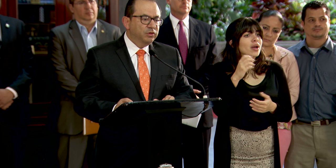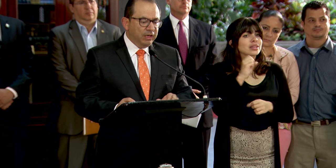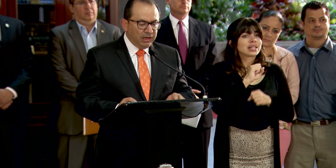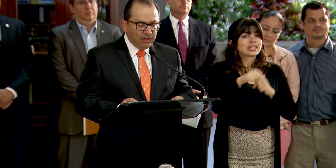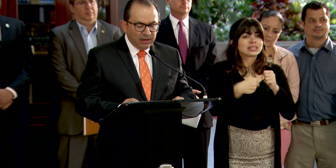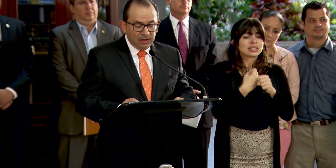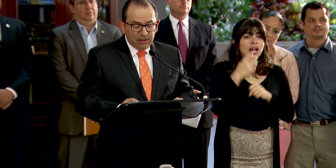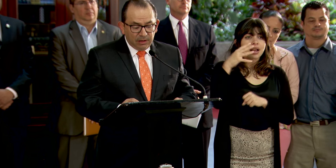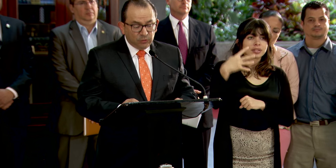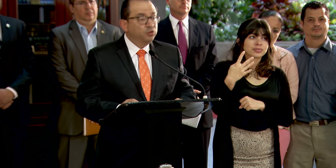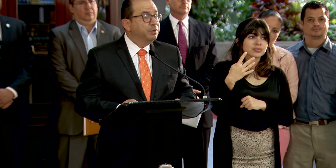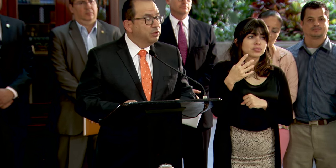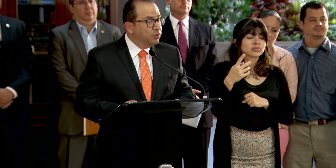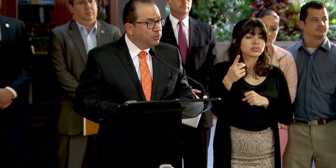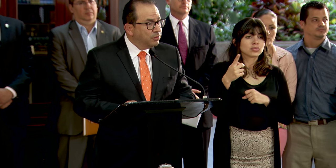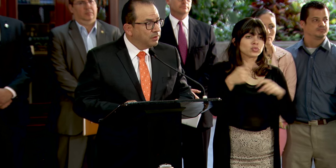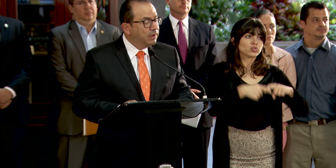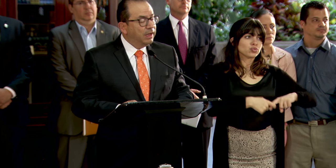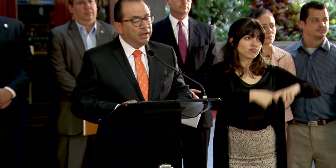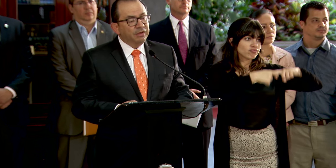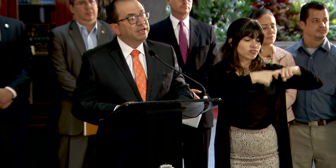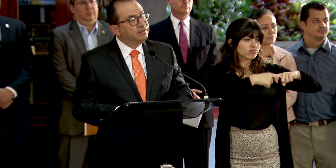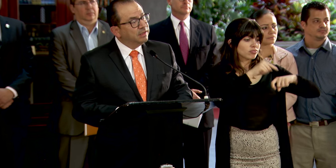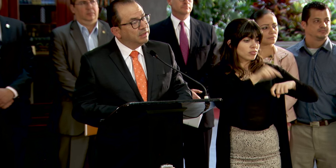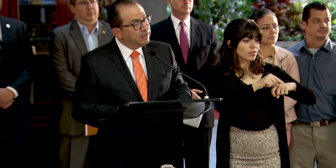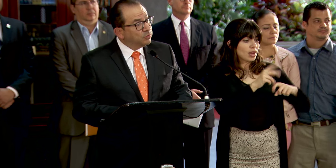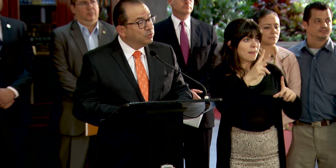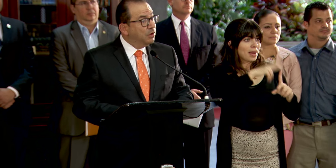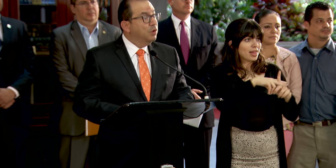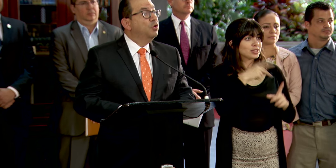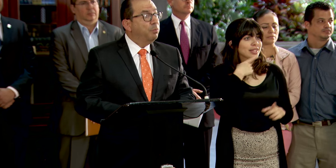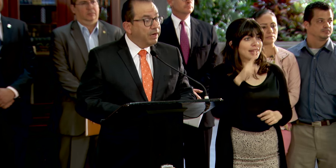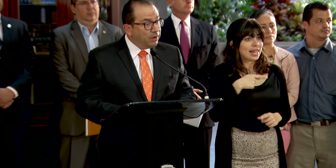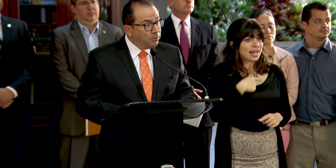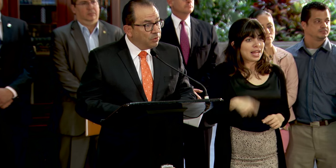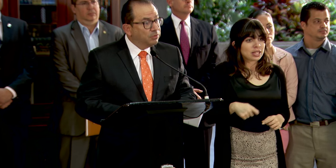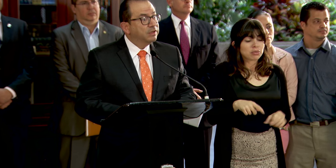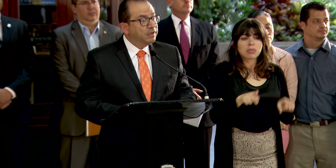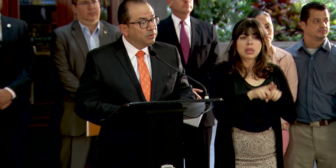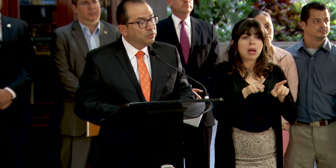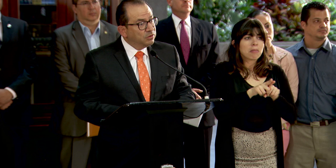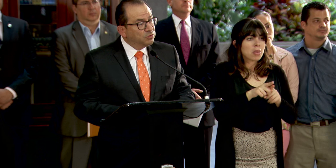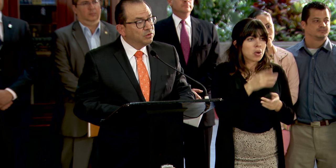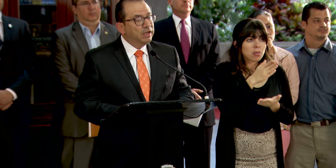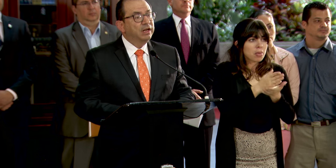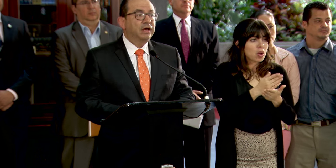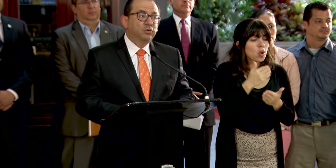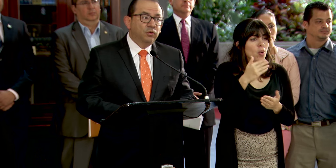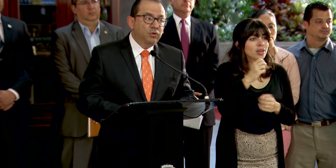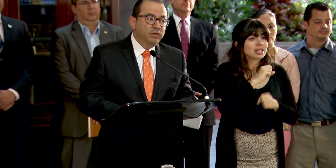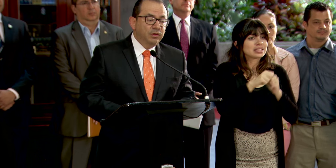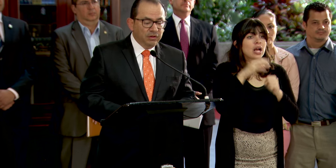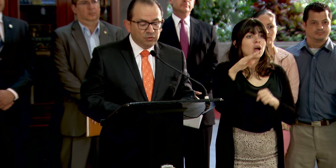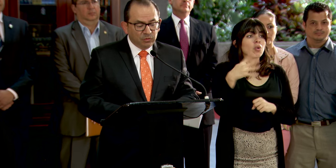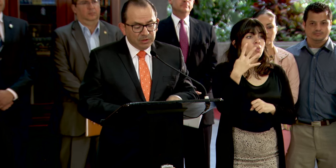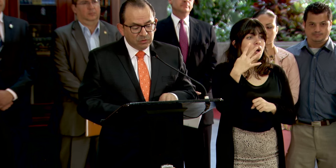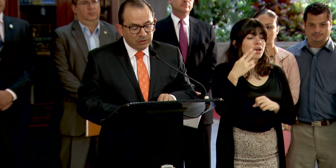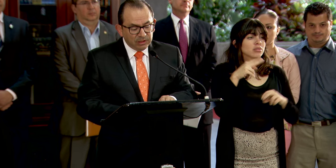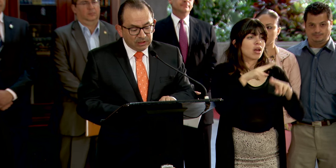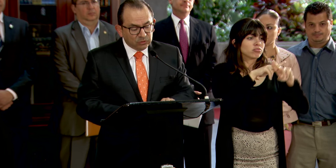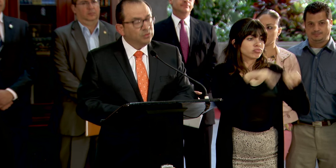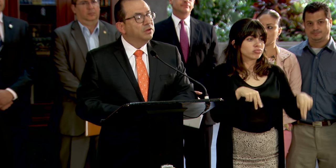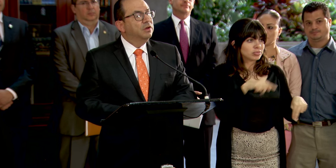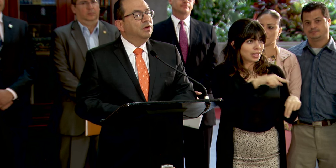Sala Constitucional suspendió la vigencia del decreto, no pararon cuando la Sala Constitucional anuló en su